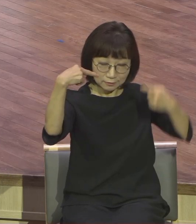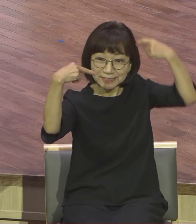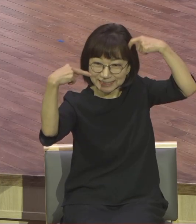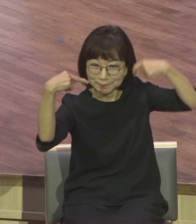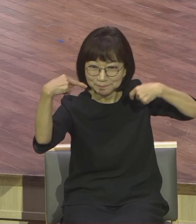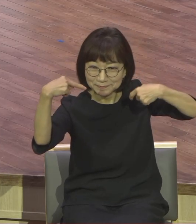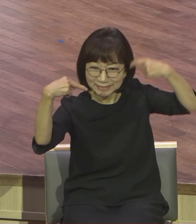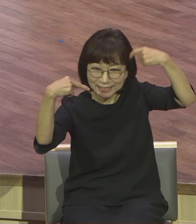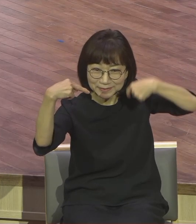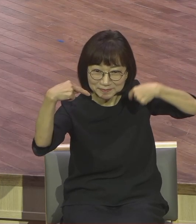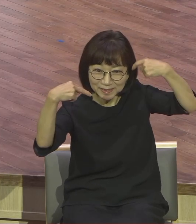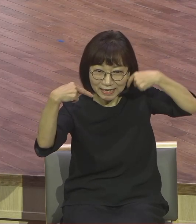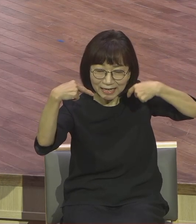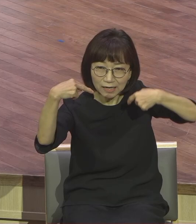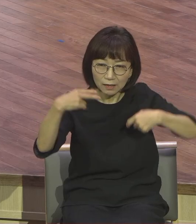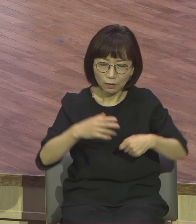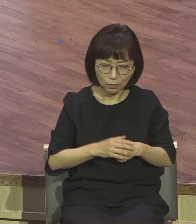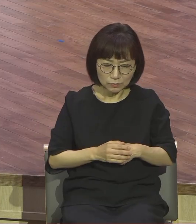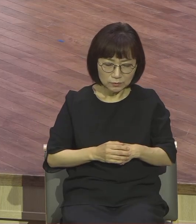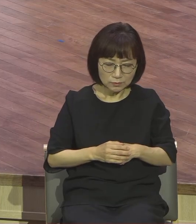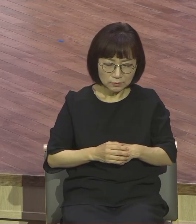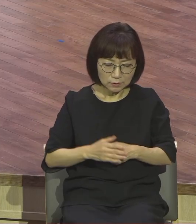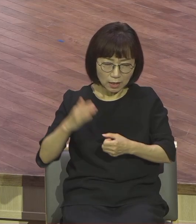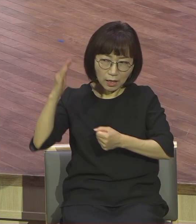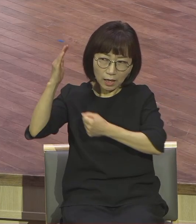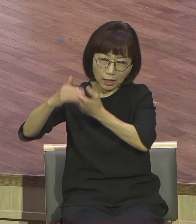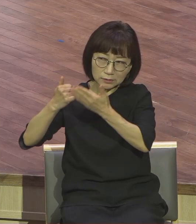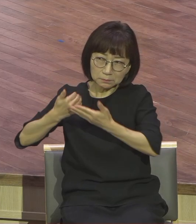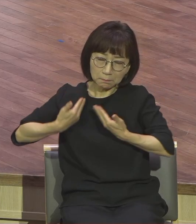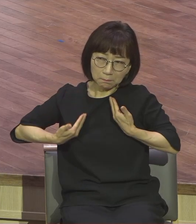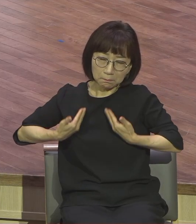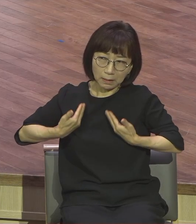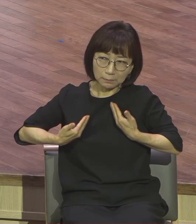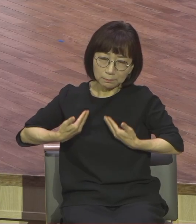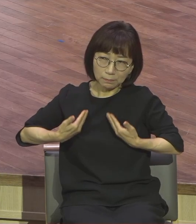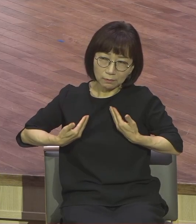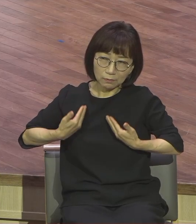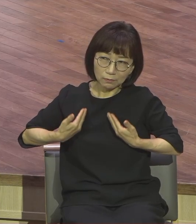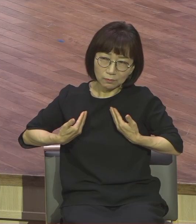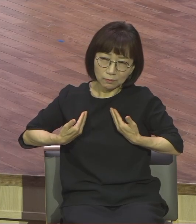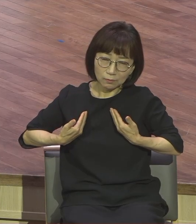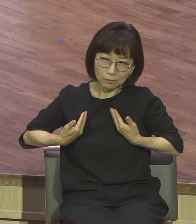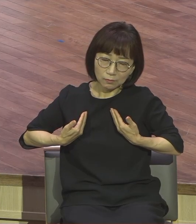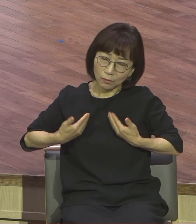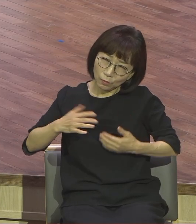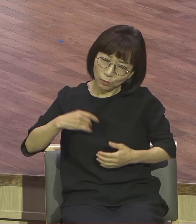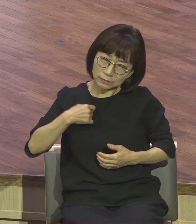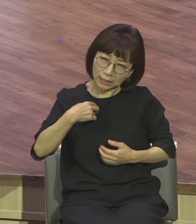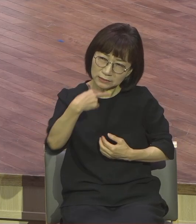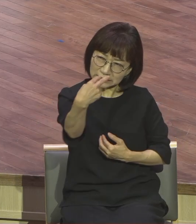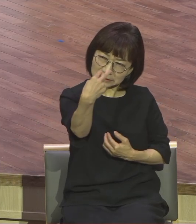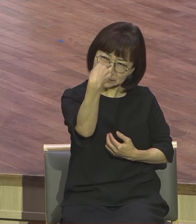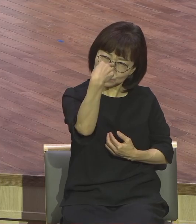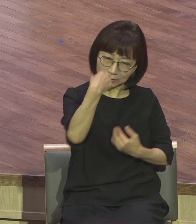하나님이 바쁘신 하나님이 나를 나에 왜 이렇게 집중하시나 그렇게 목상하고 있는데